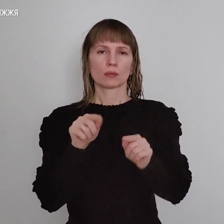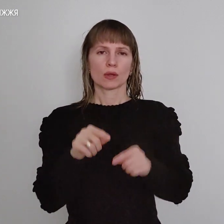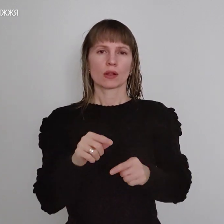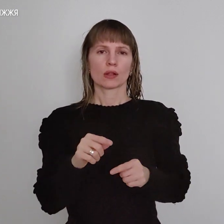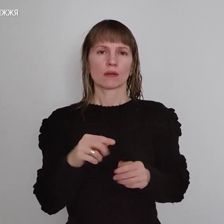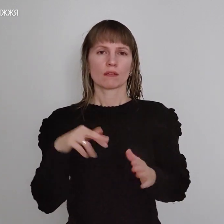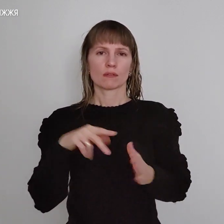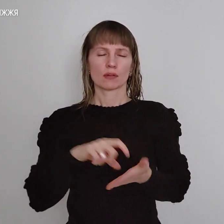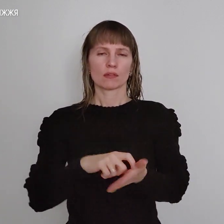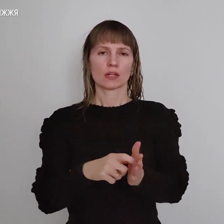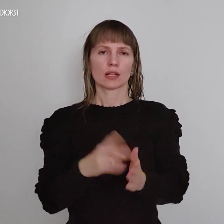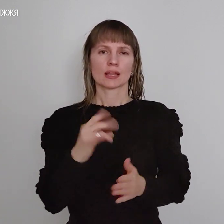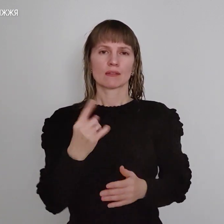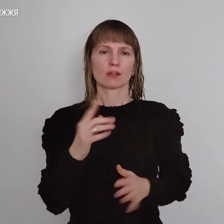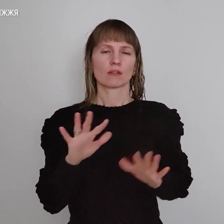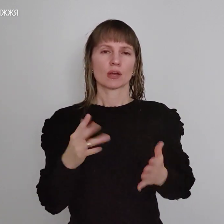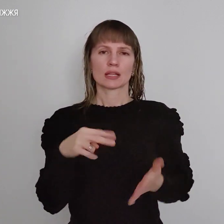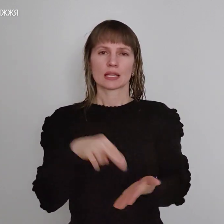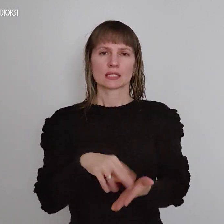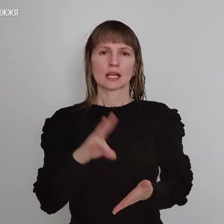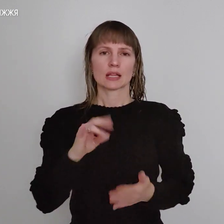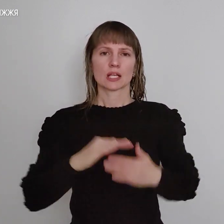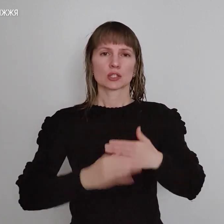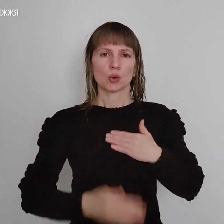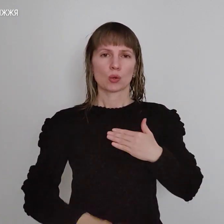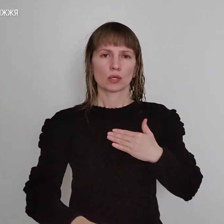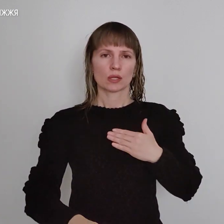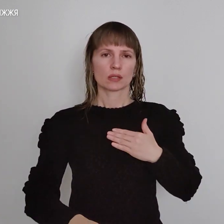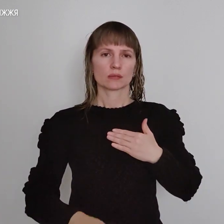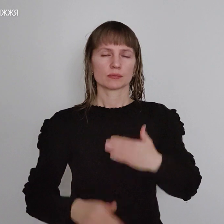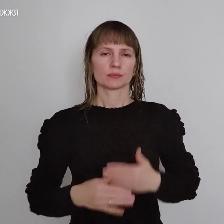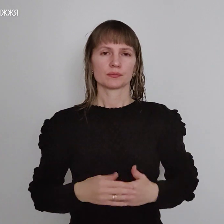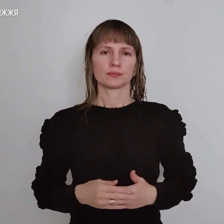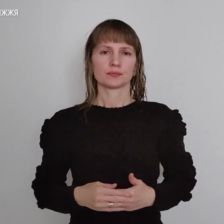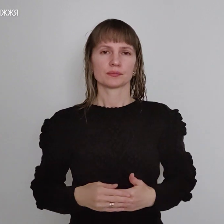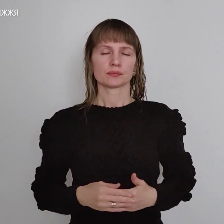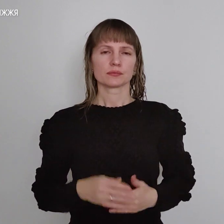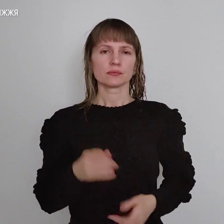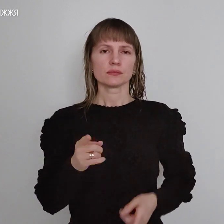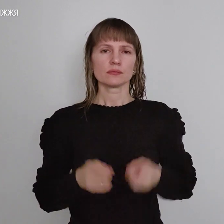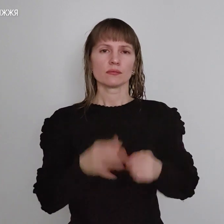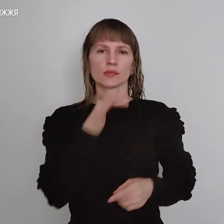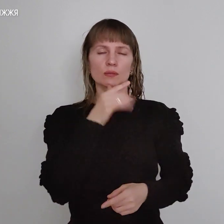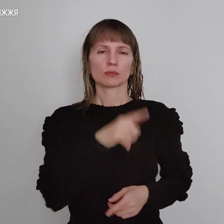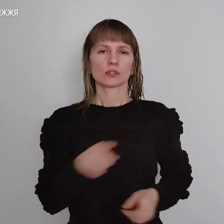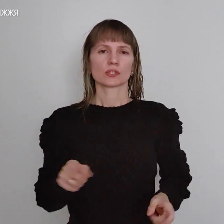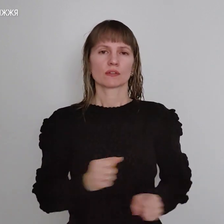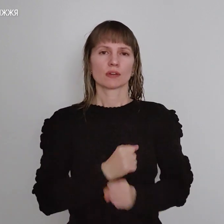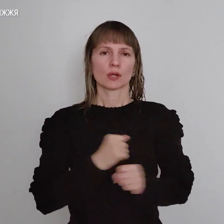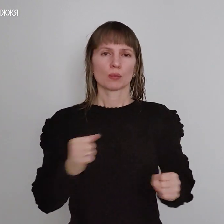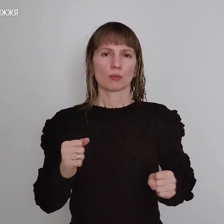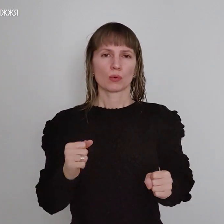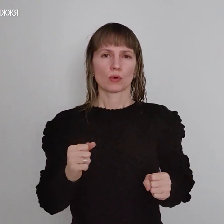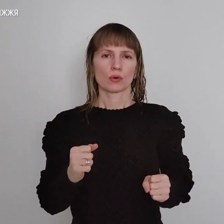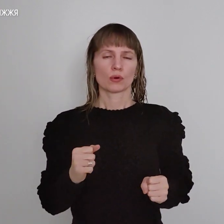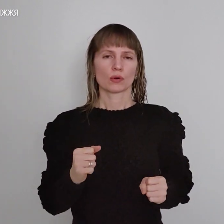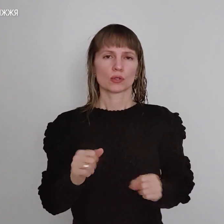жодному випадку не здійти на сходах. Інколи під час вибуху зсуваються трохи